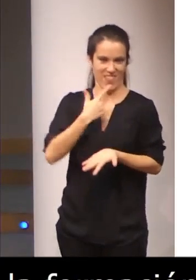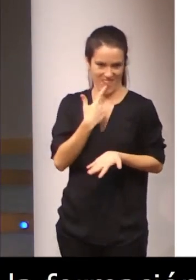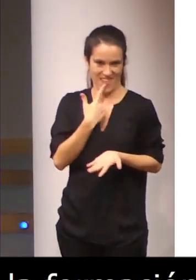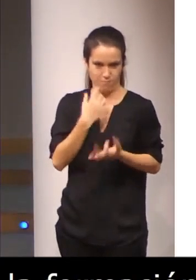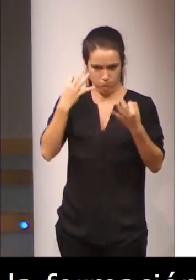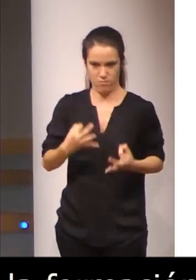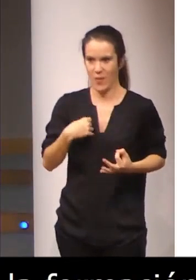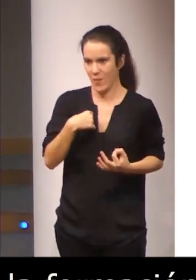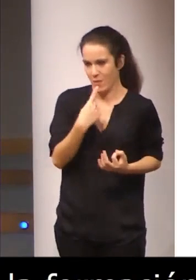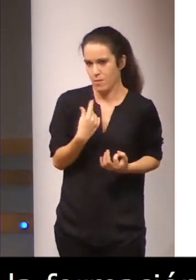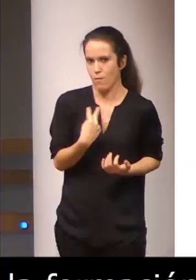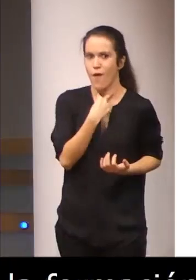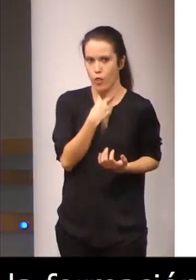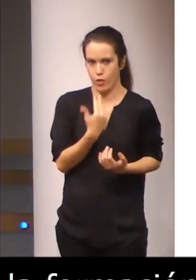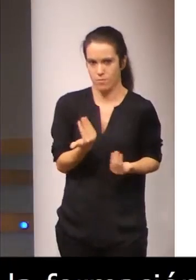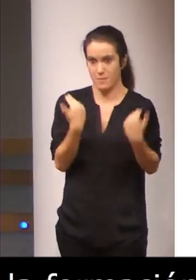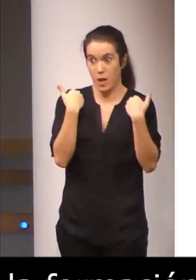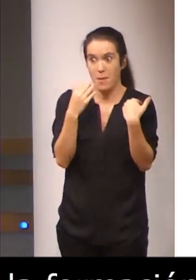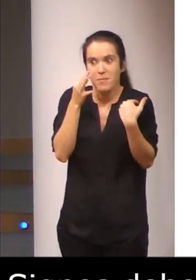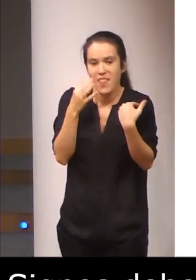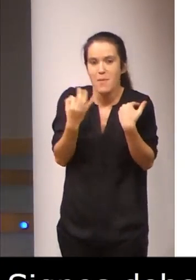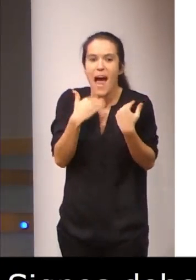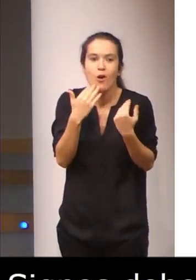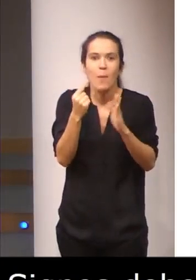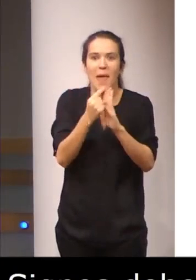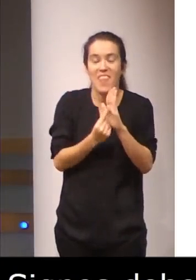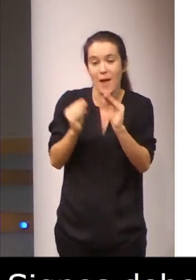tomar, en este caso, pues algún tipo de medida.